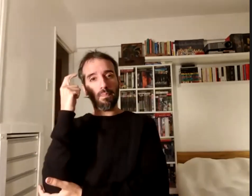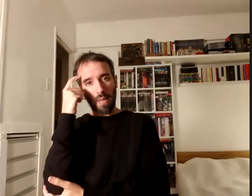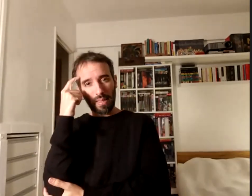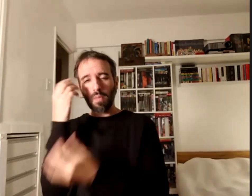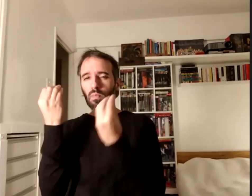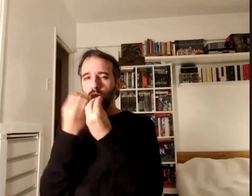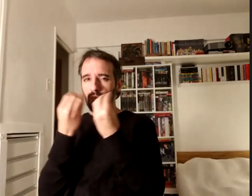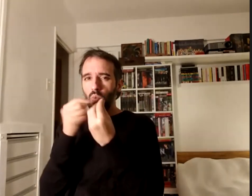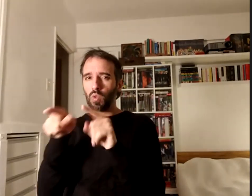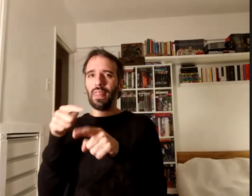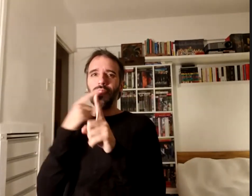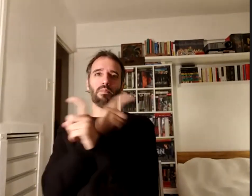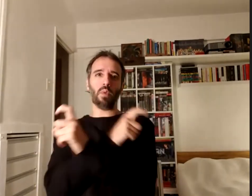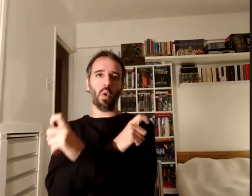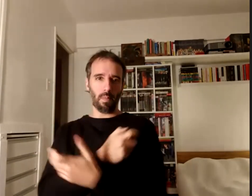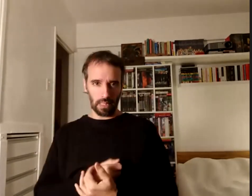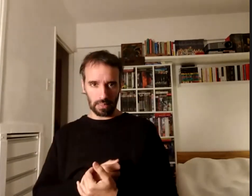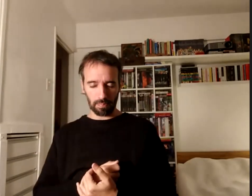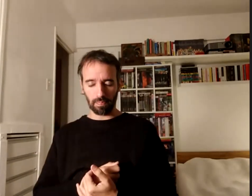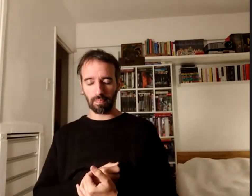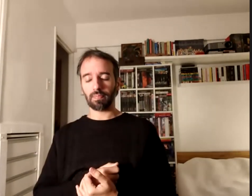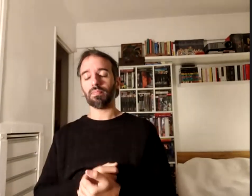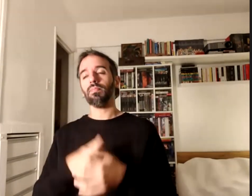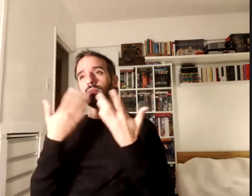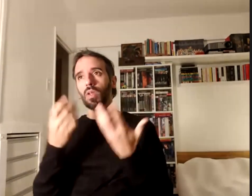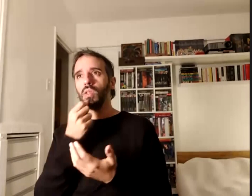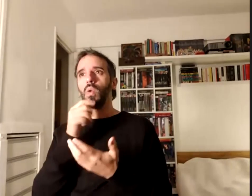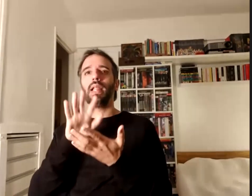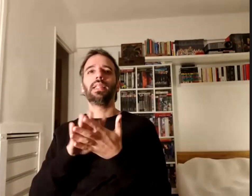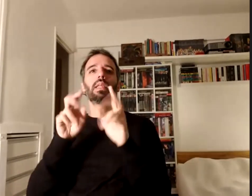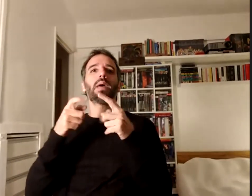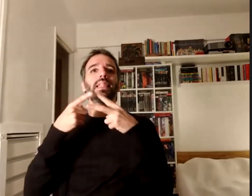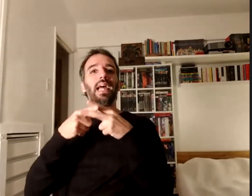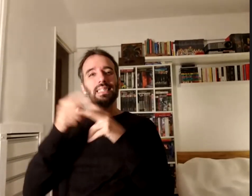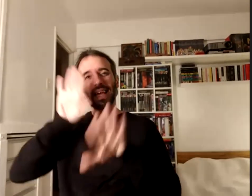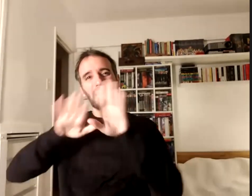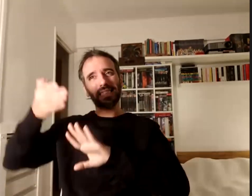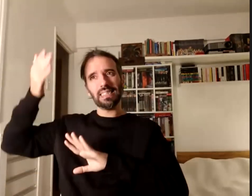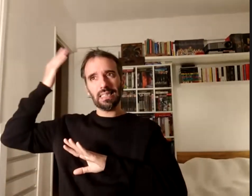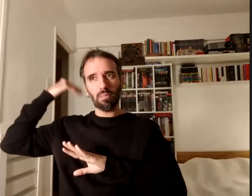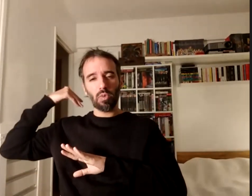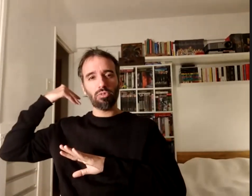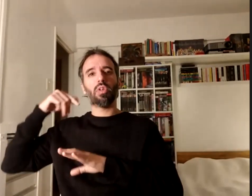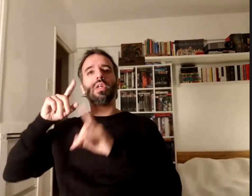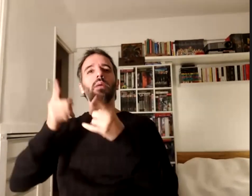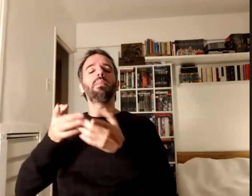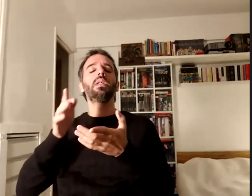problemáticas en el caso del taller que hicimos y del cual una parte se